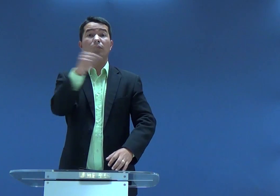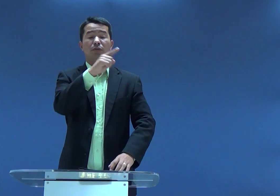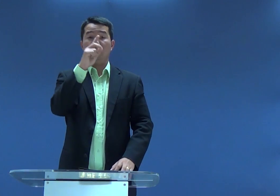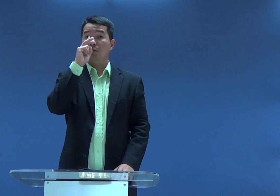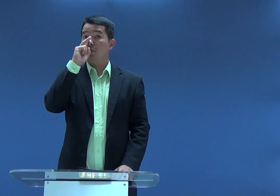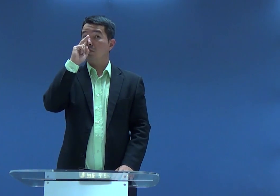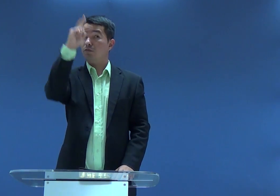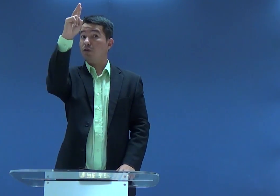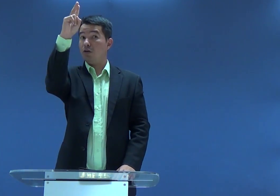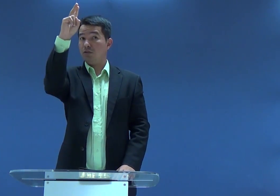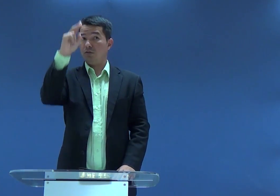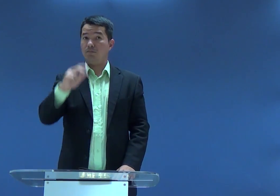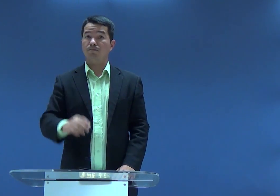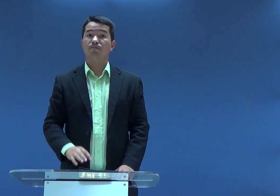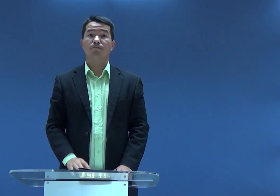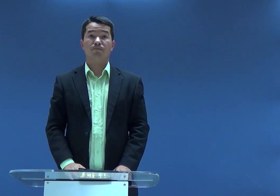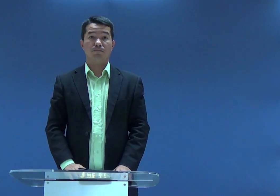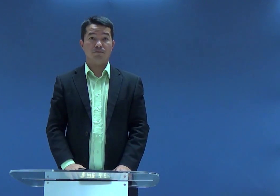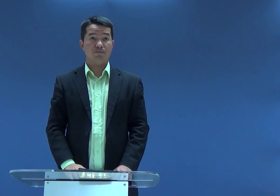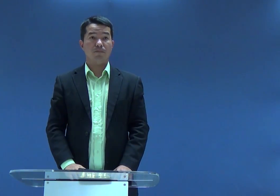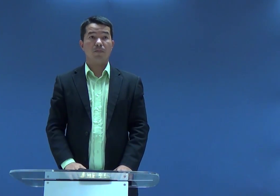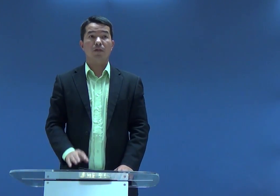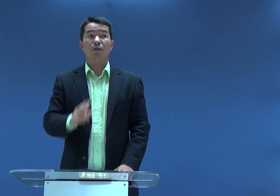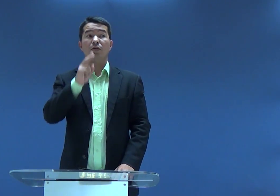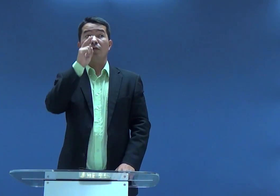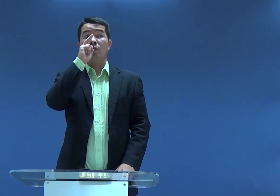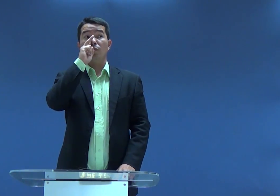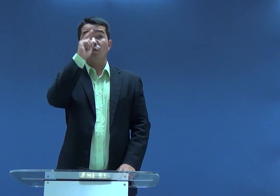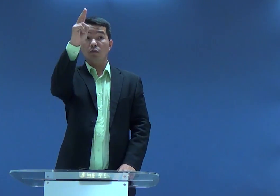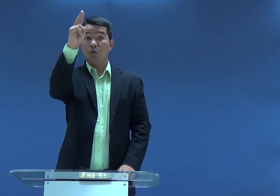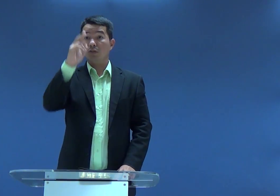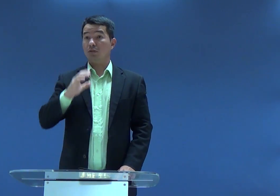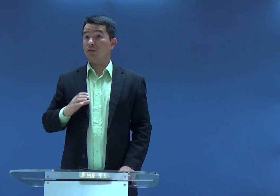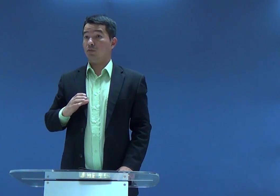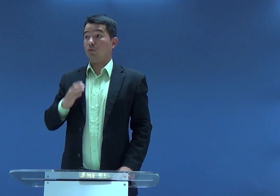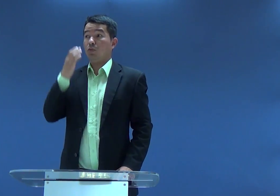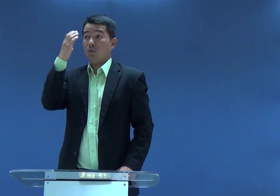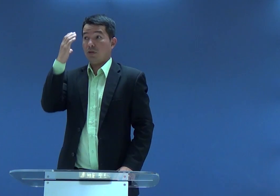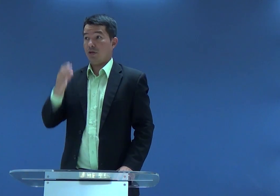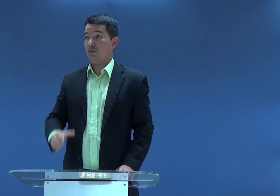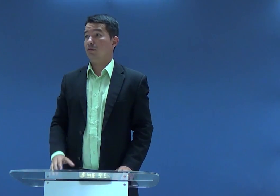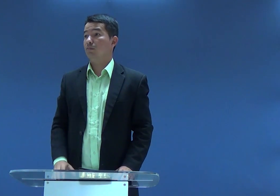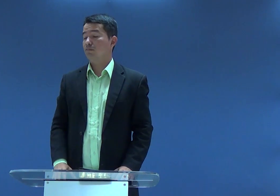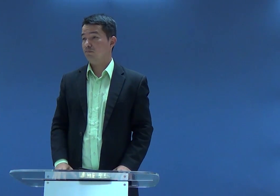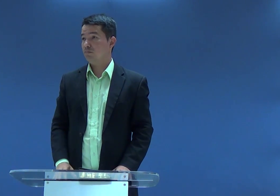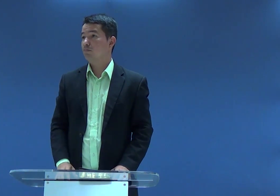eu vou dar para os dois te dê força, tá? Força, coragem,